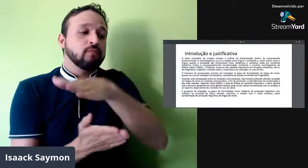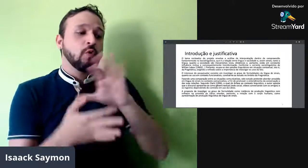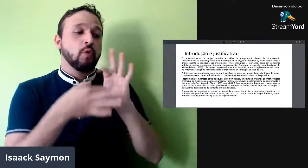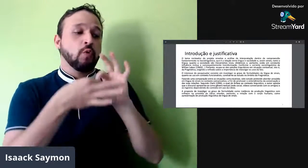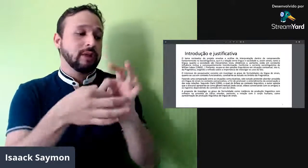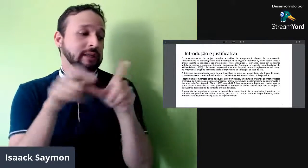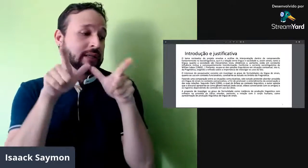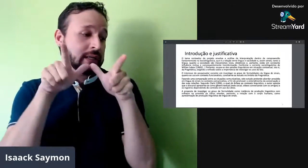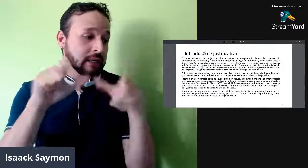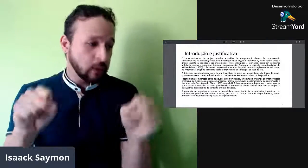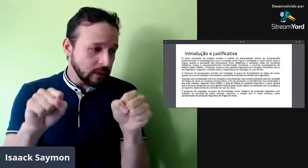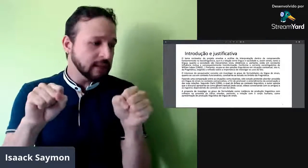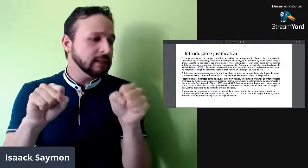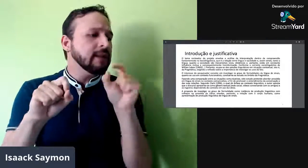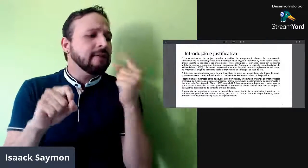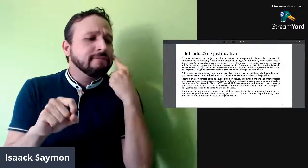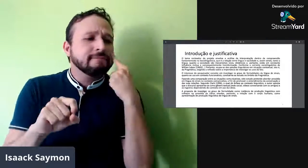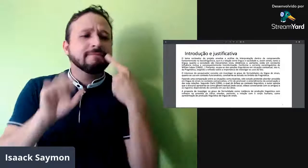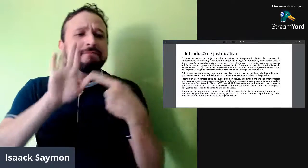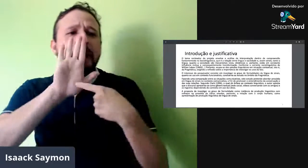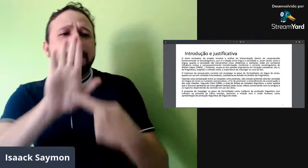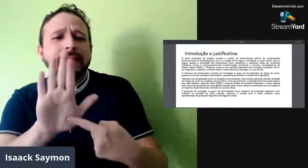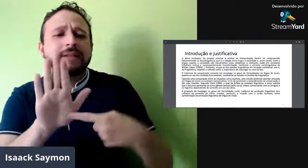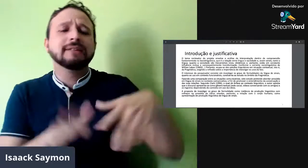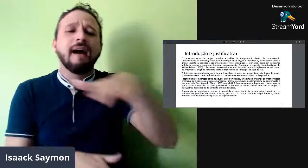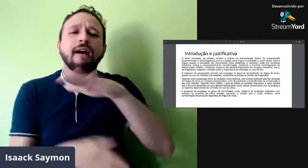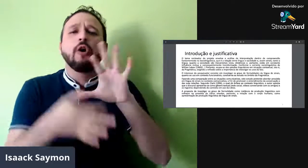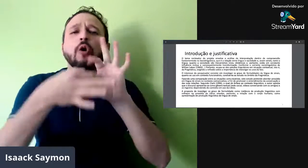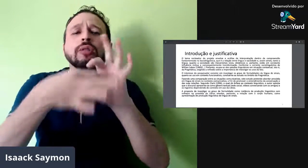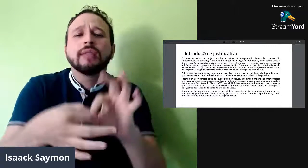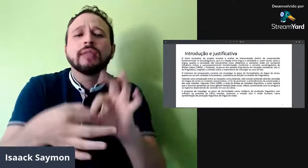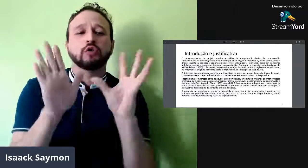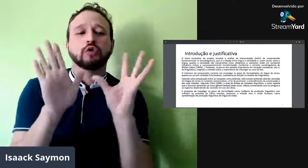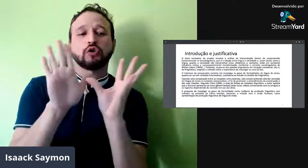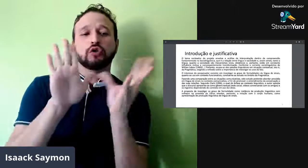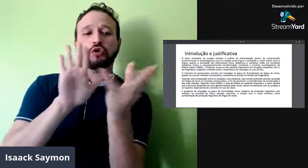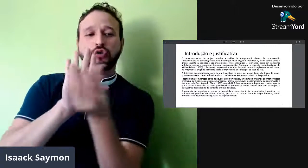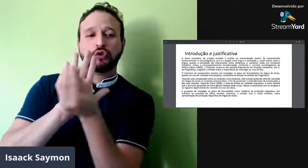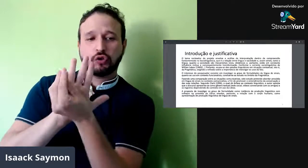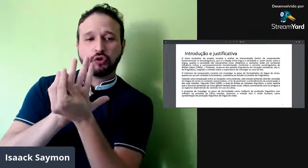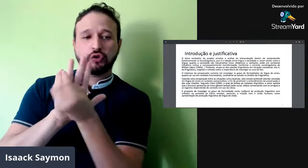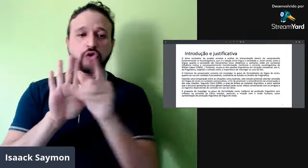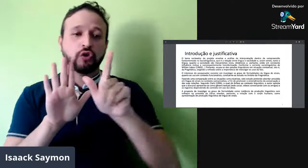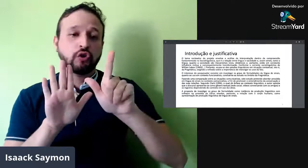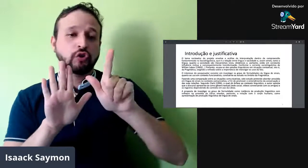mostrou que alguns contextos ali da linguística mostram como